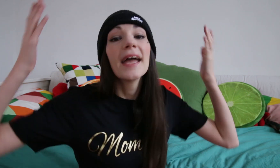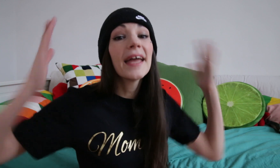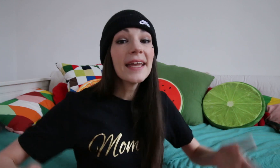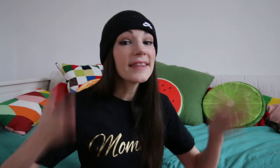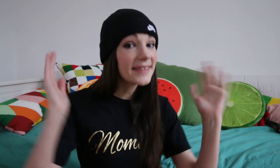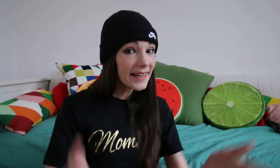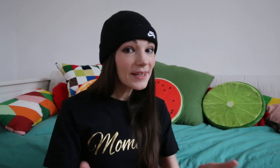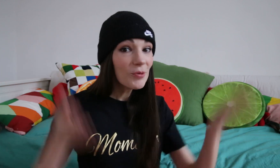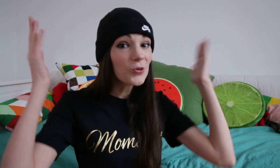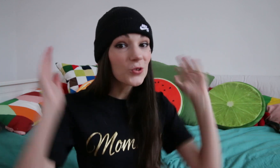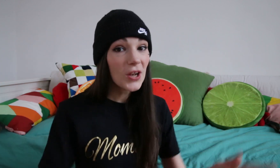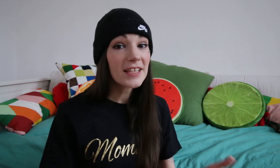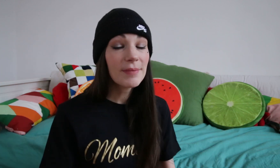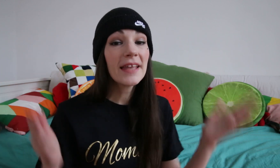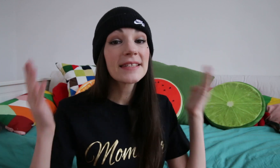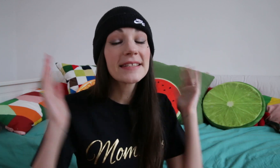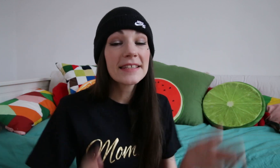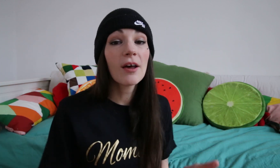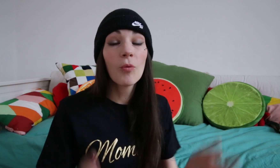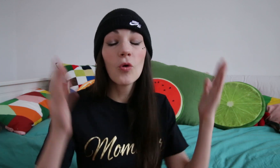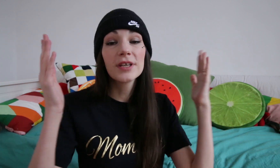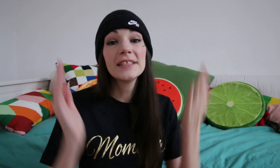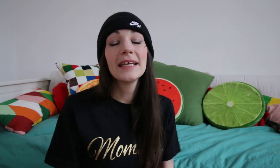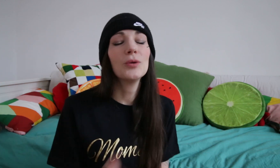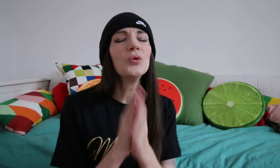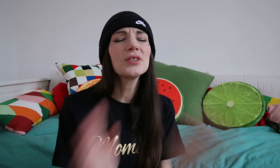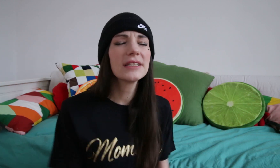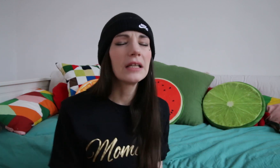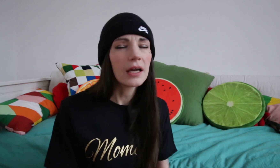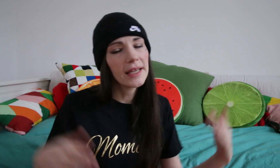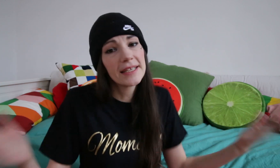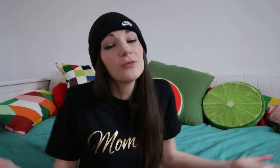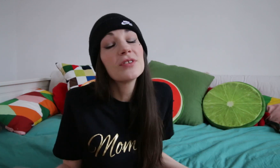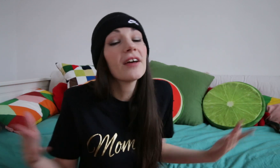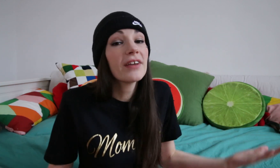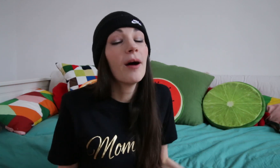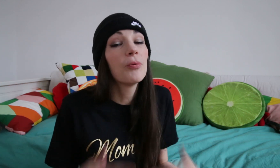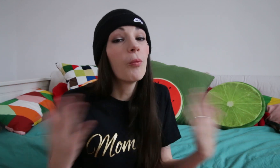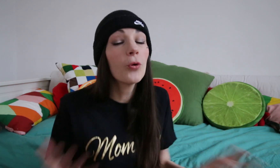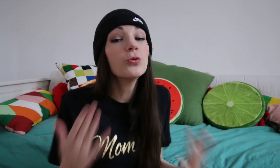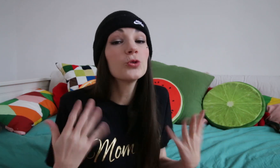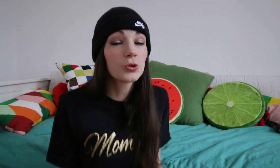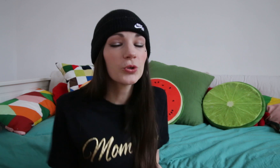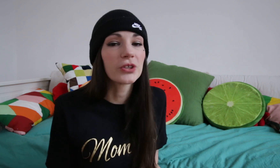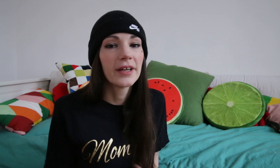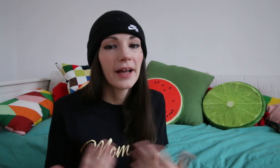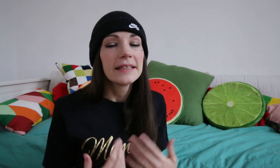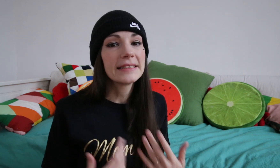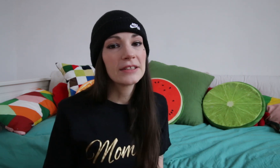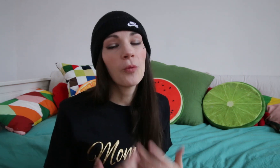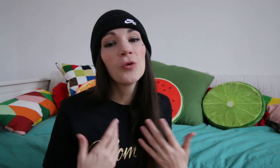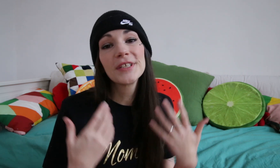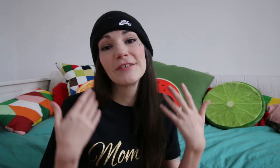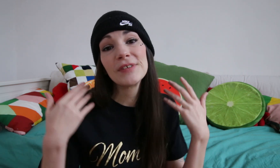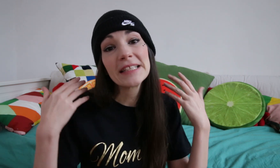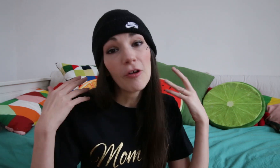Et dernier mot de la semaine, c'est un mot qui est utile et qui nous servira pour beaucoup de choses. C'est un mot qui évite la